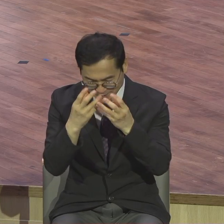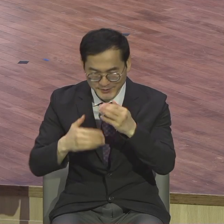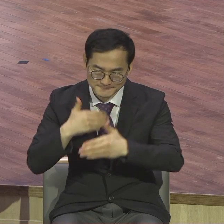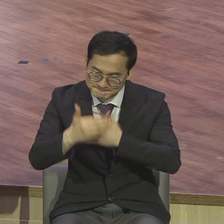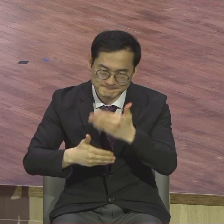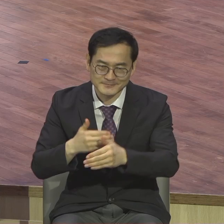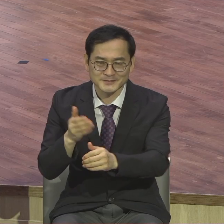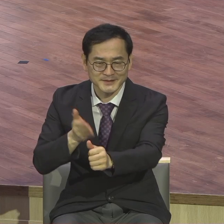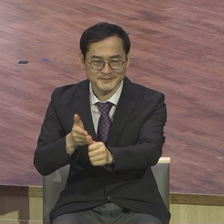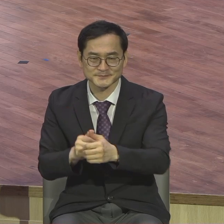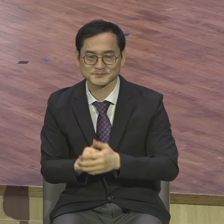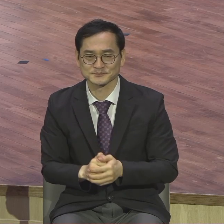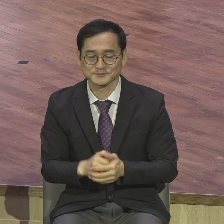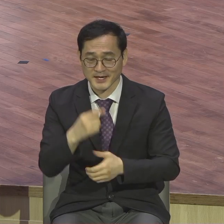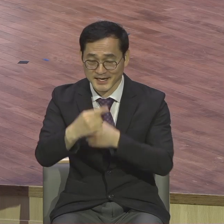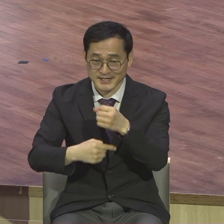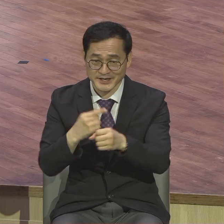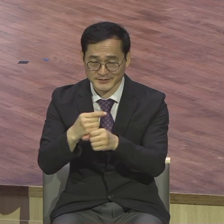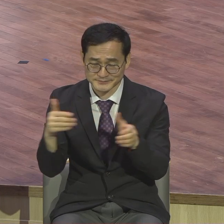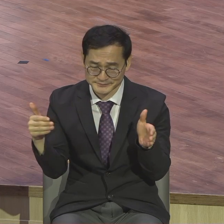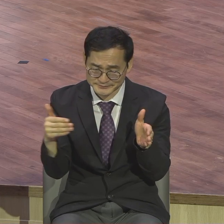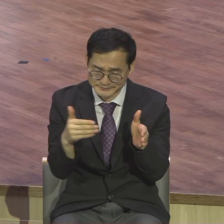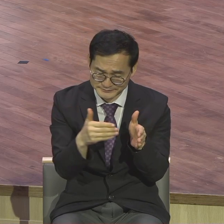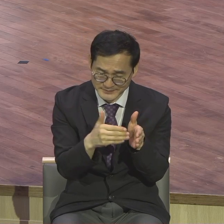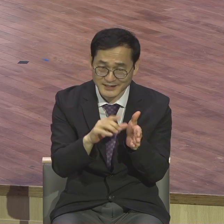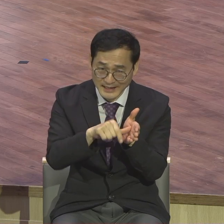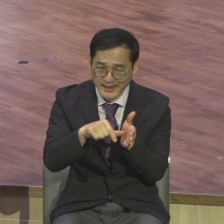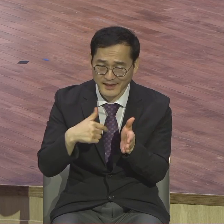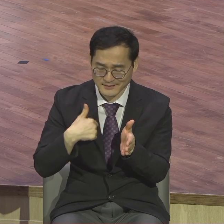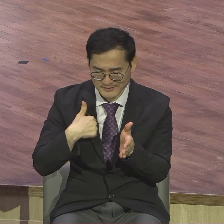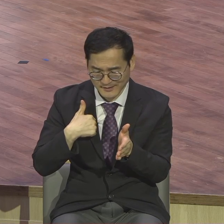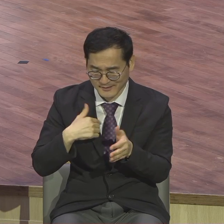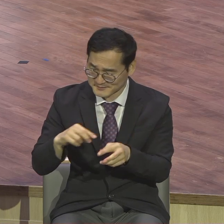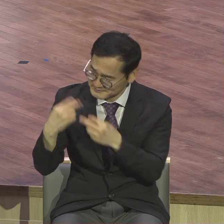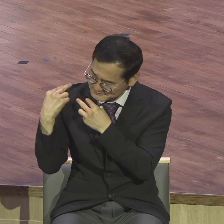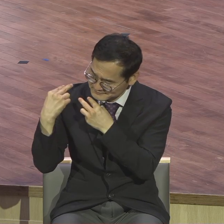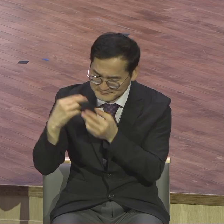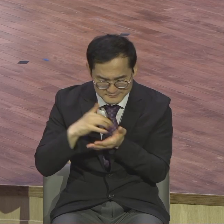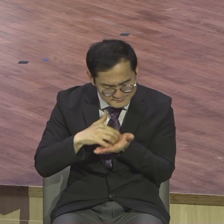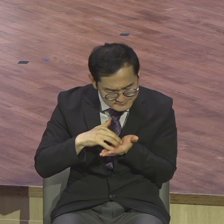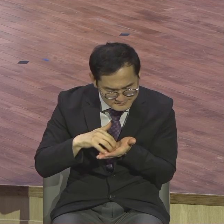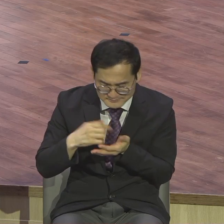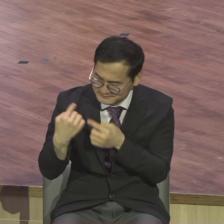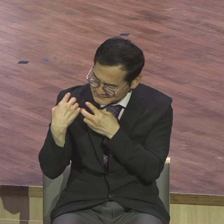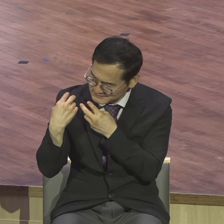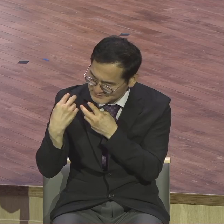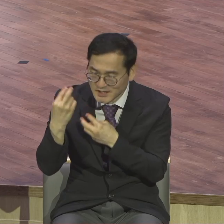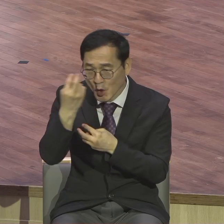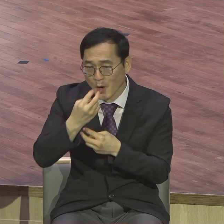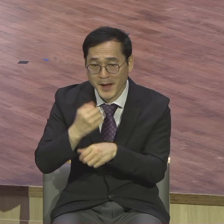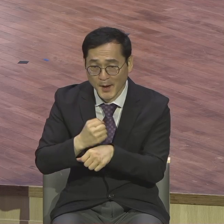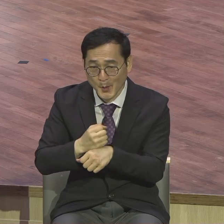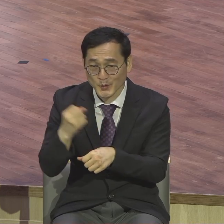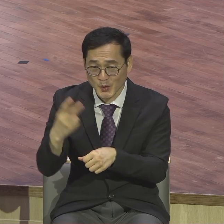해의 그 결산뿐만 아니라 인생의 결산이 있습니다. 인생의 결산 그리고